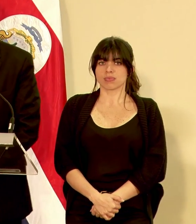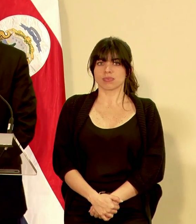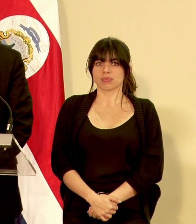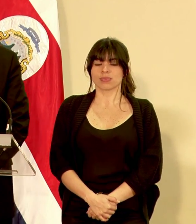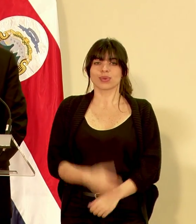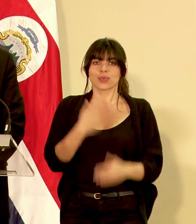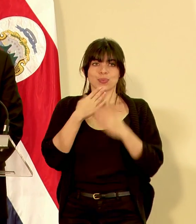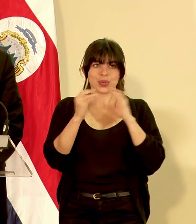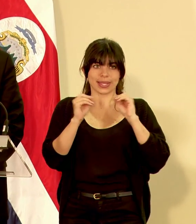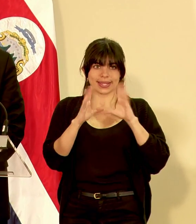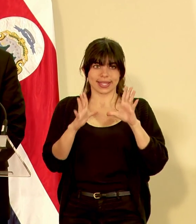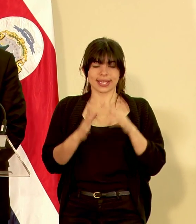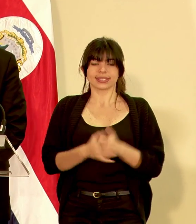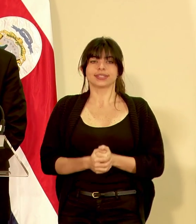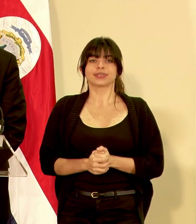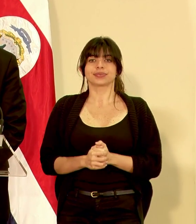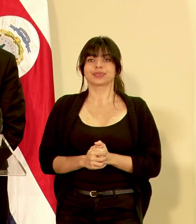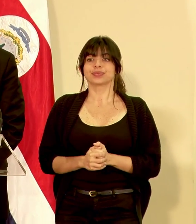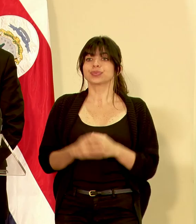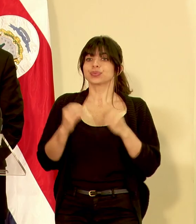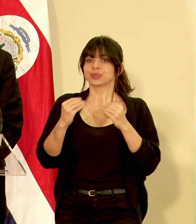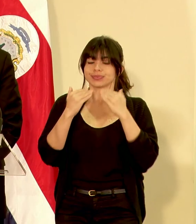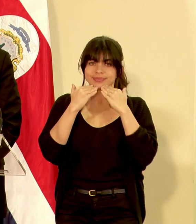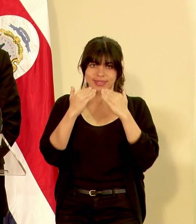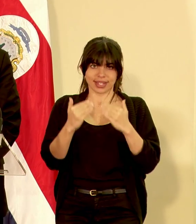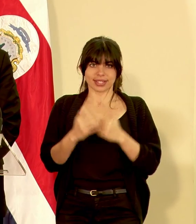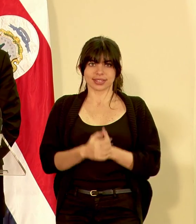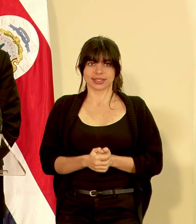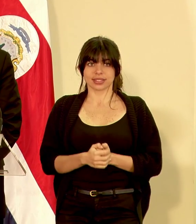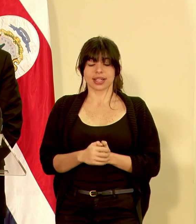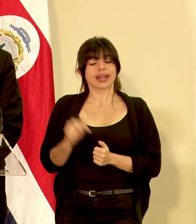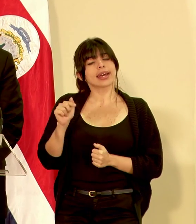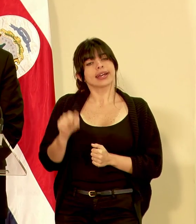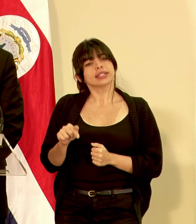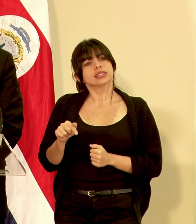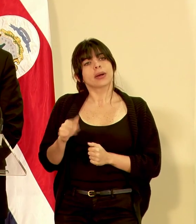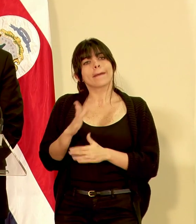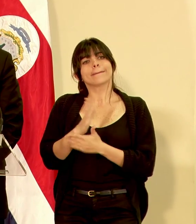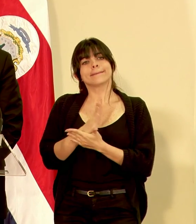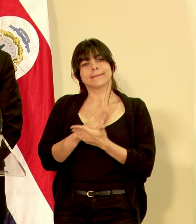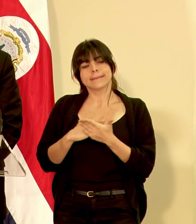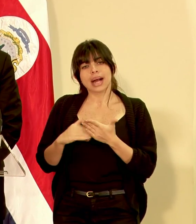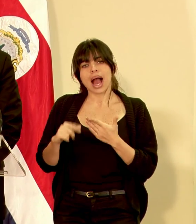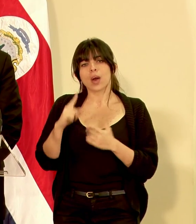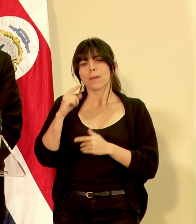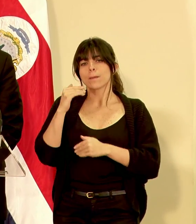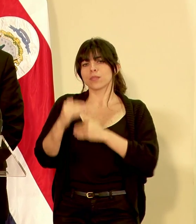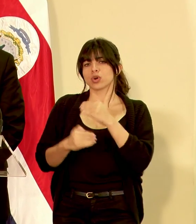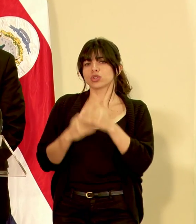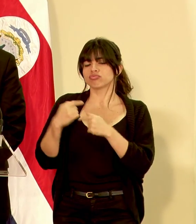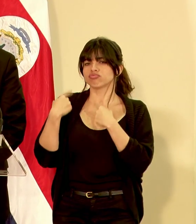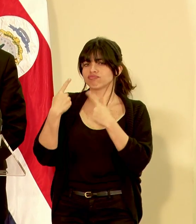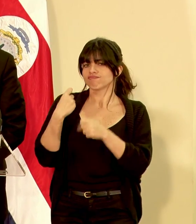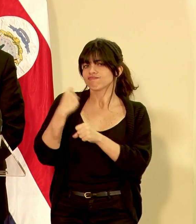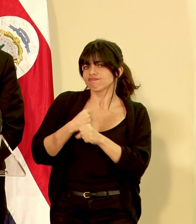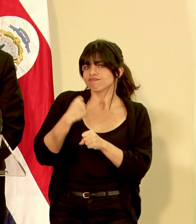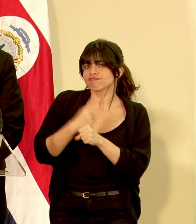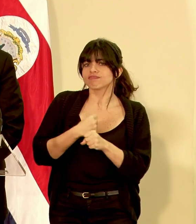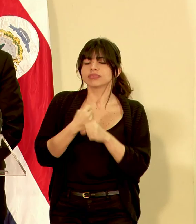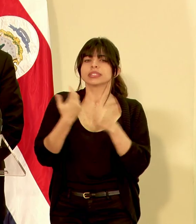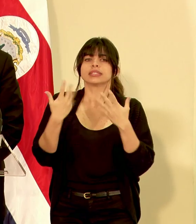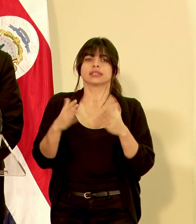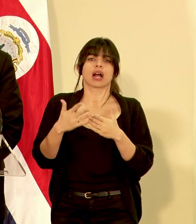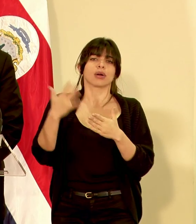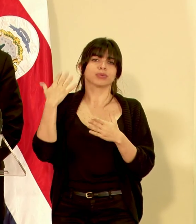buenos días muchas gracias esto es parte de un proceso que venimos trabajando ya de